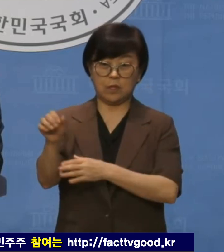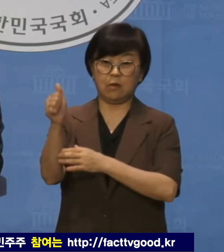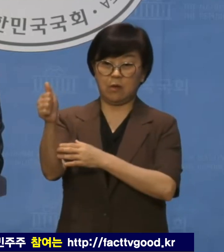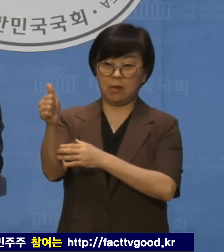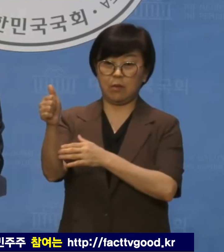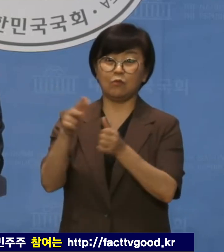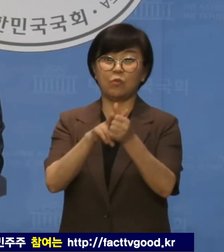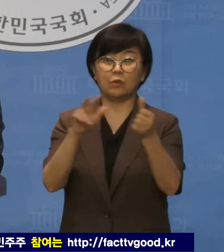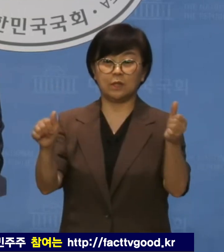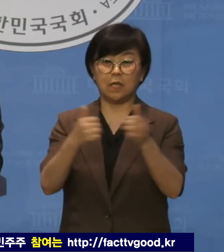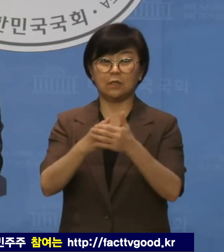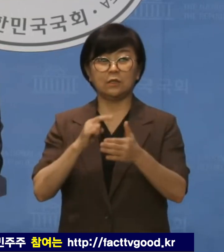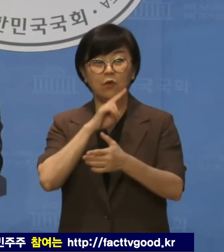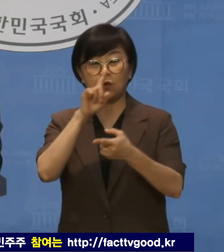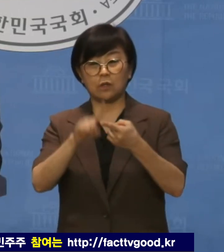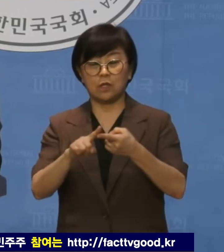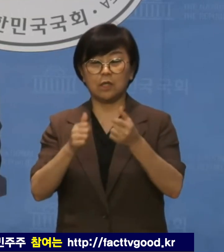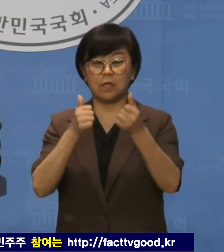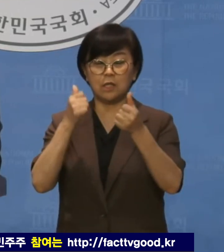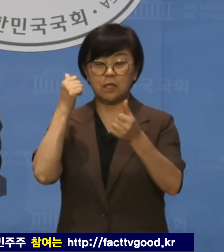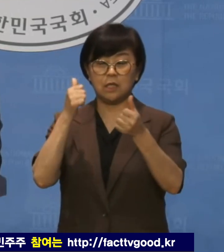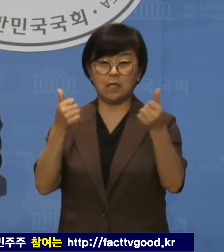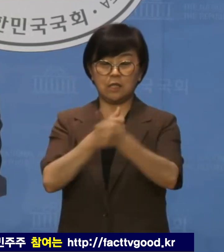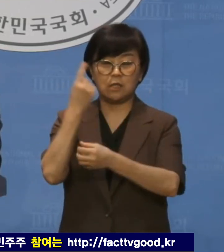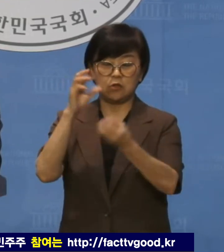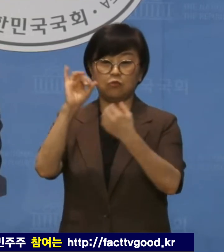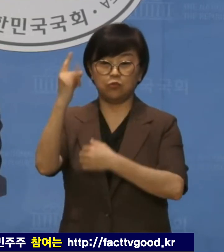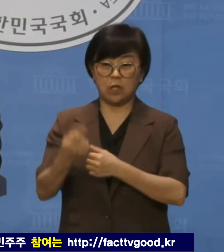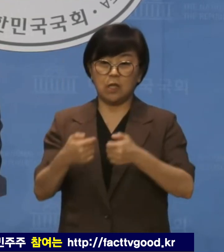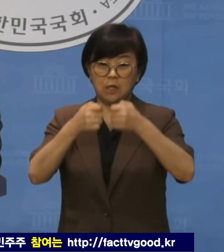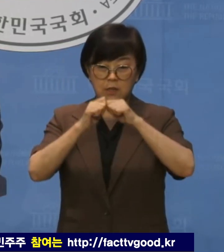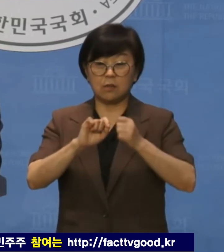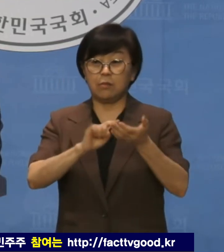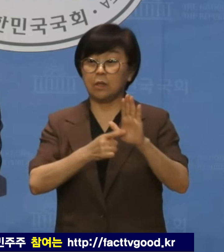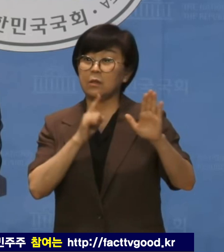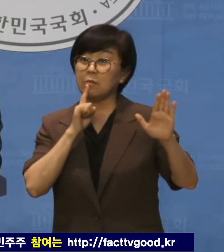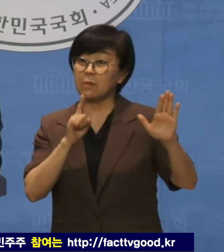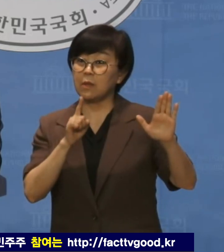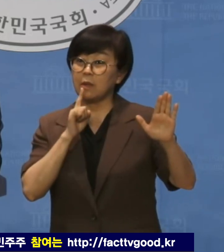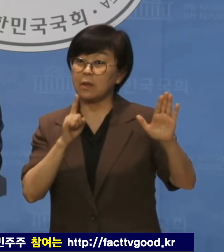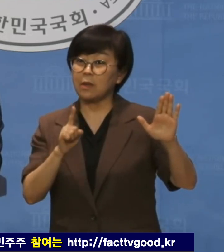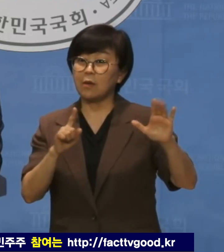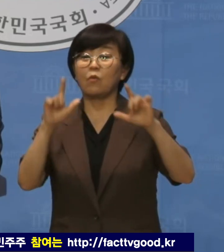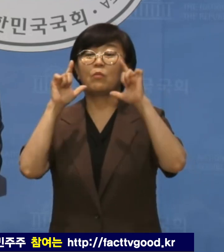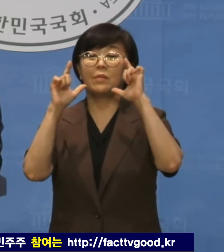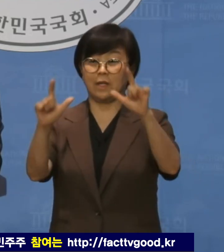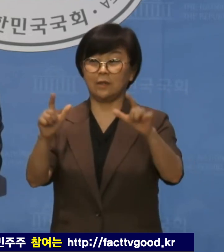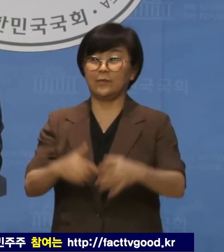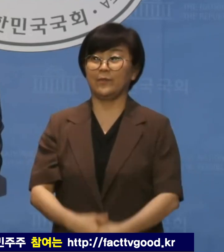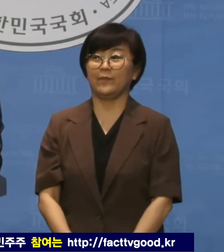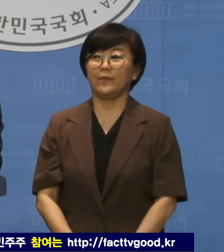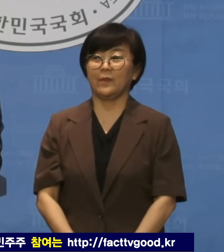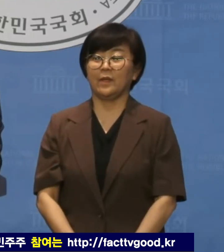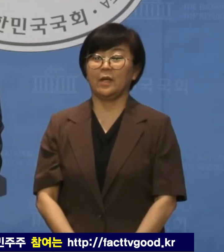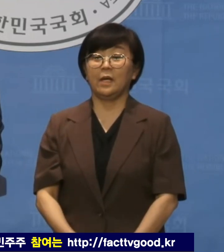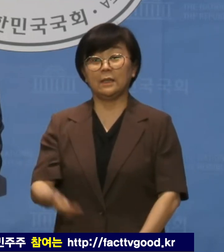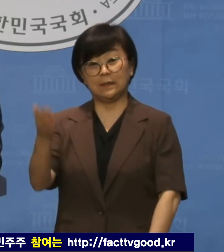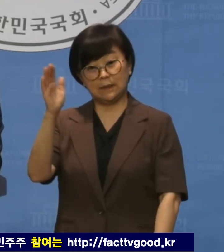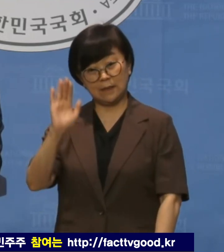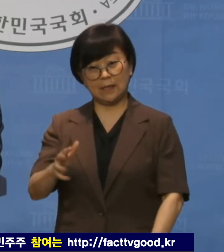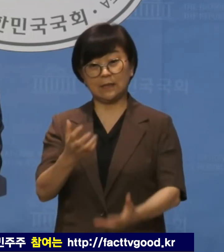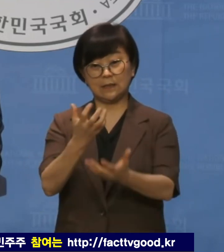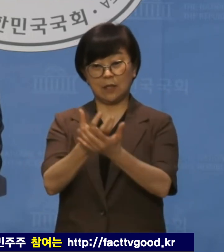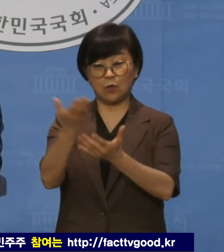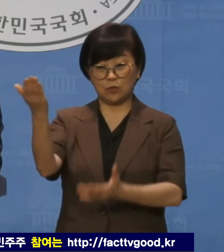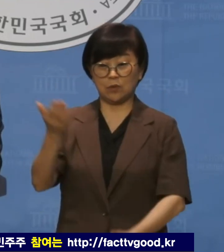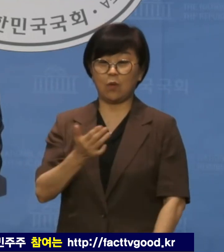그동안 제기된 의혹을 인사청문회에서 소상히 밝히겠다고 공언했습니다. 하지만 자료